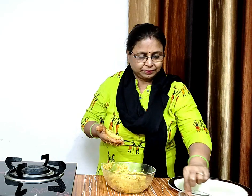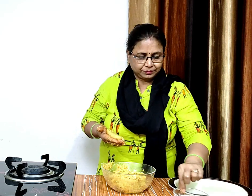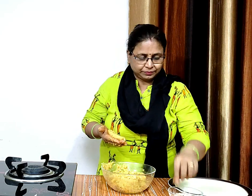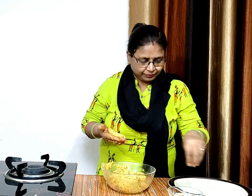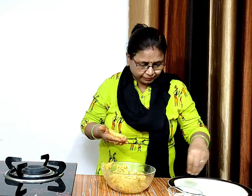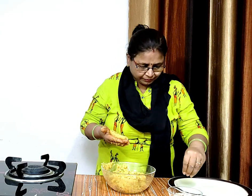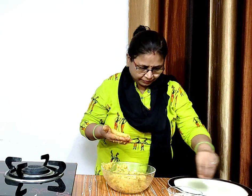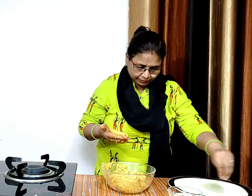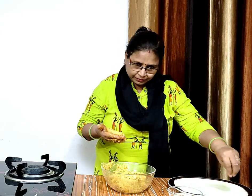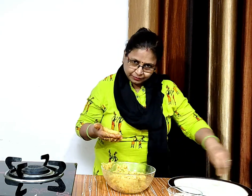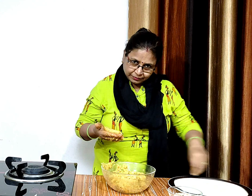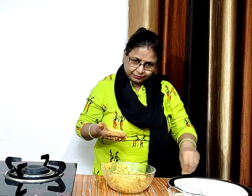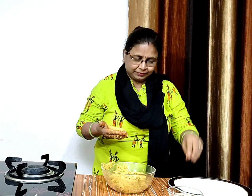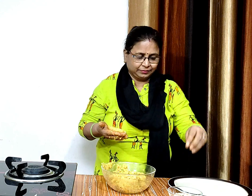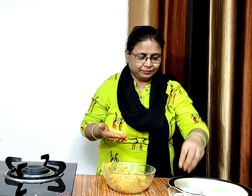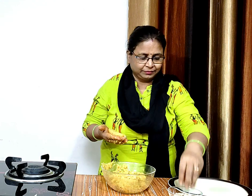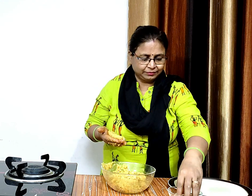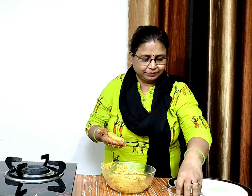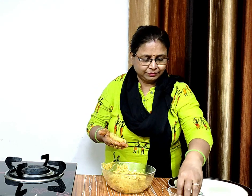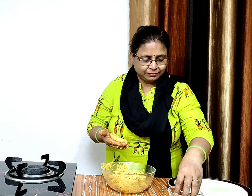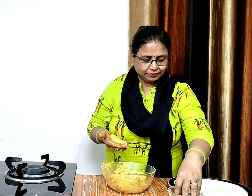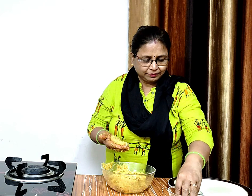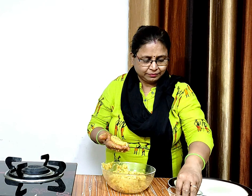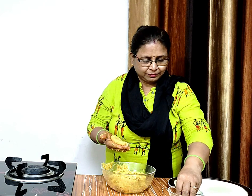ब्रेड़ क्रम्ज पेलाएगे जिससे ये प्लेट पर बिल्कुल भी ना चिपके